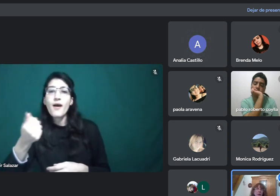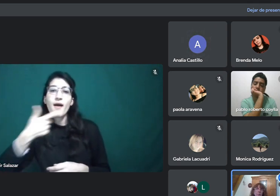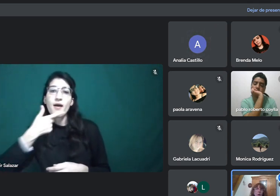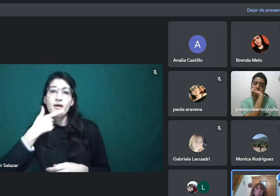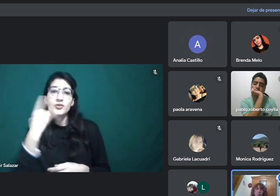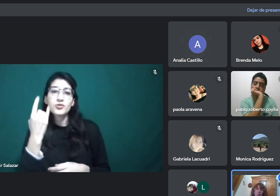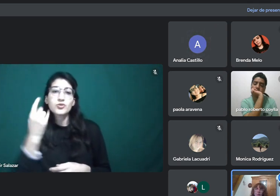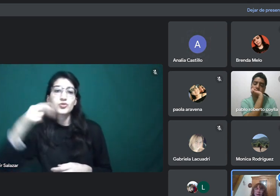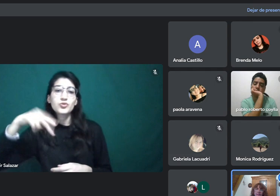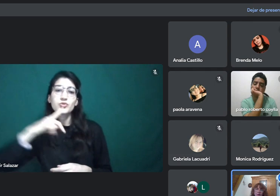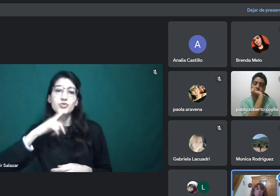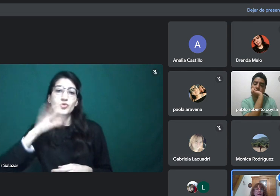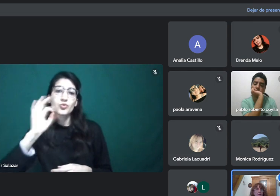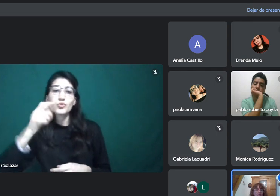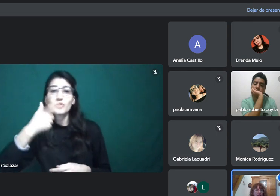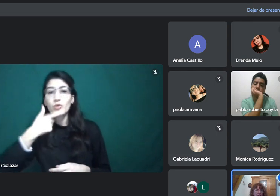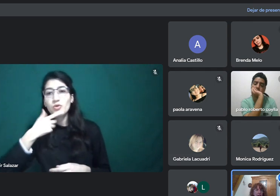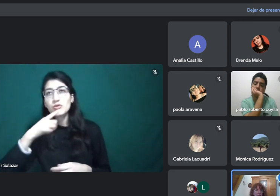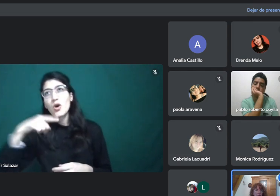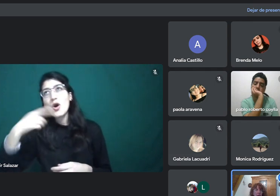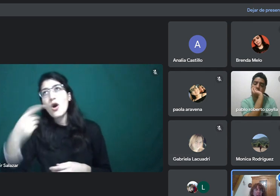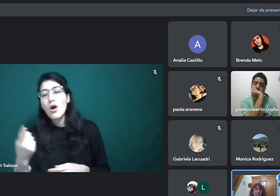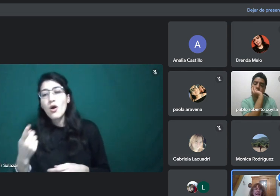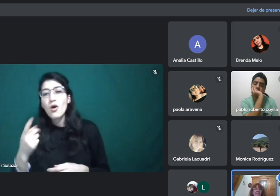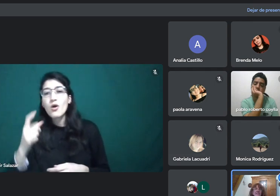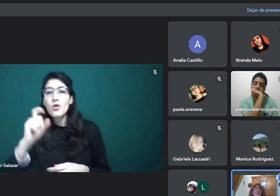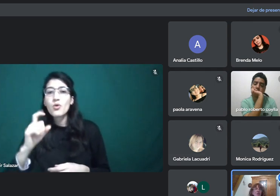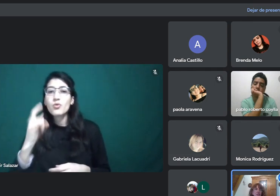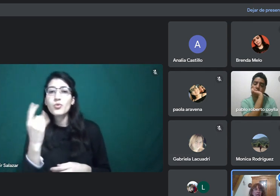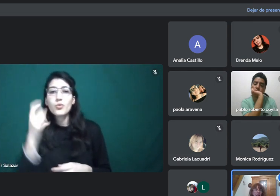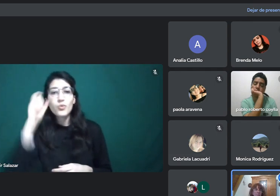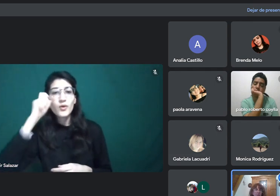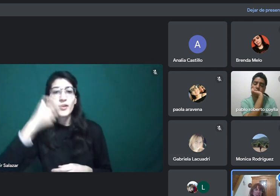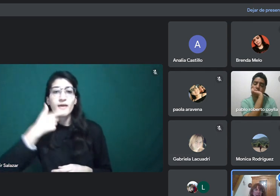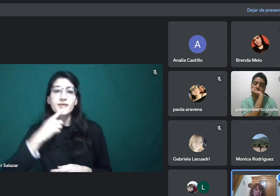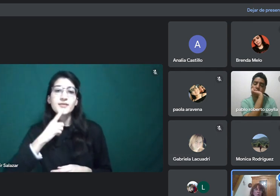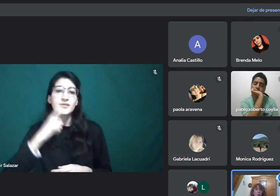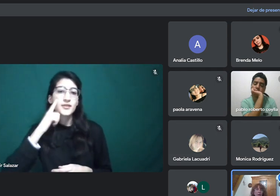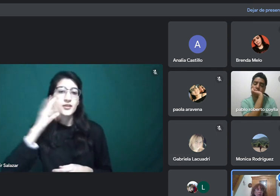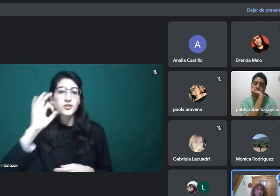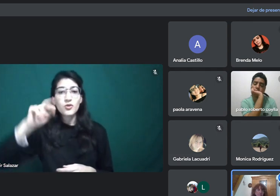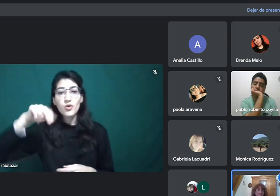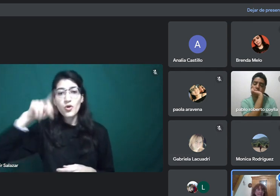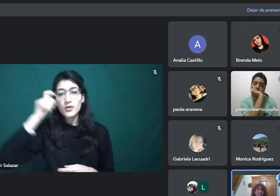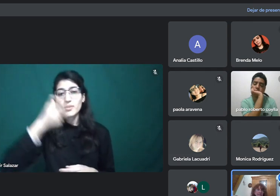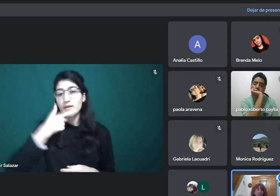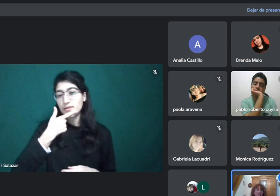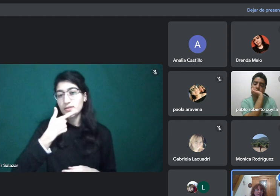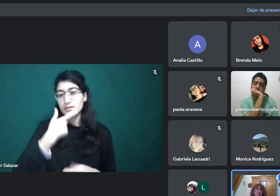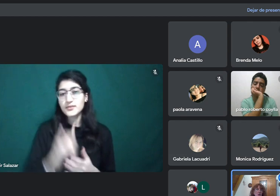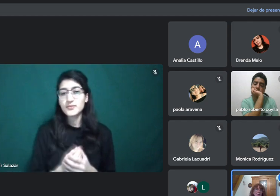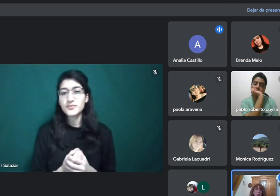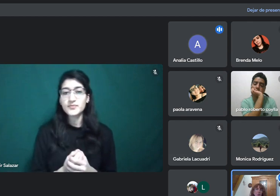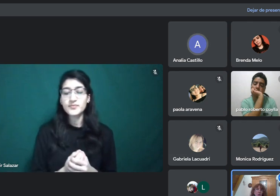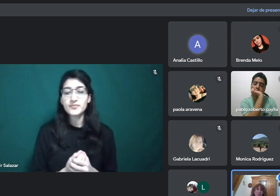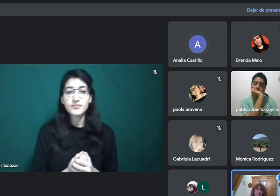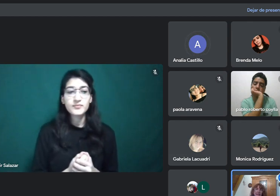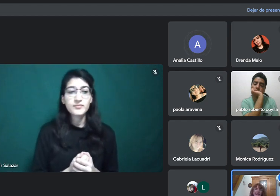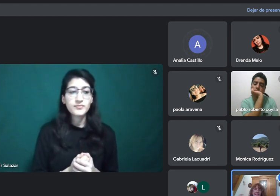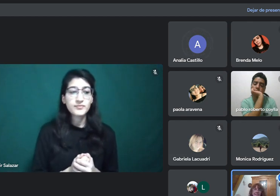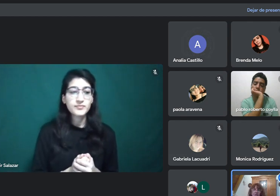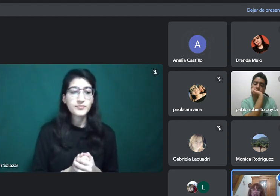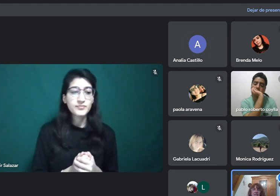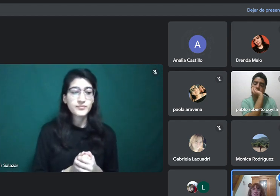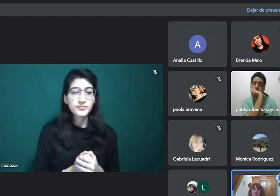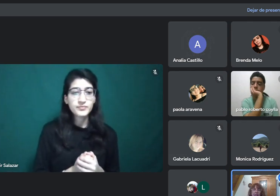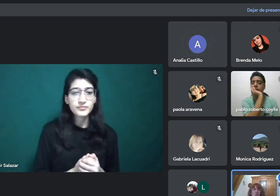por ejemplo, cuando hablan de una revista, es la edición de la revista, el número, ¿sí? Issue, o sea, la